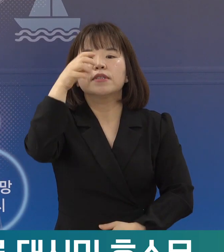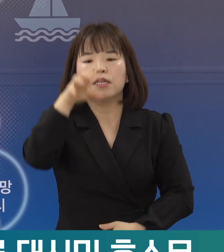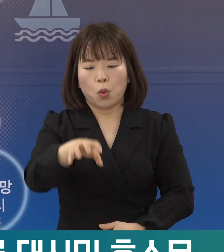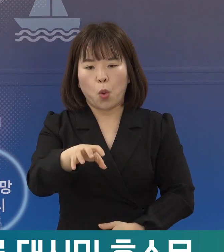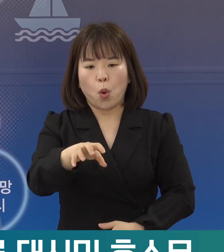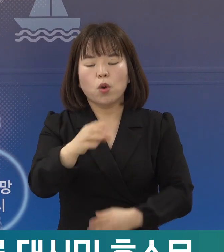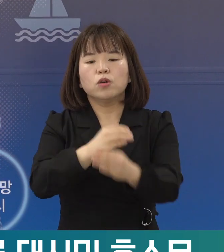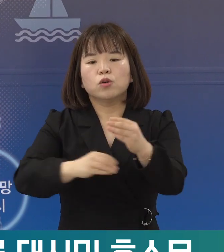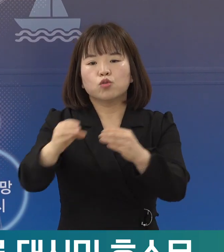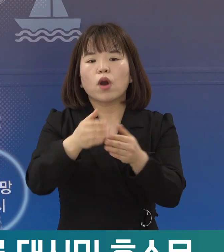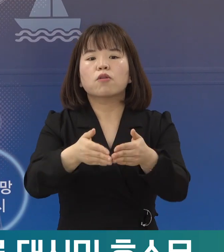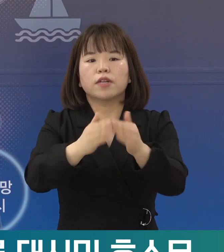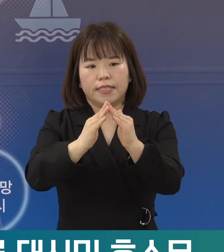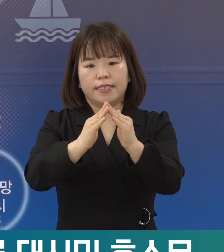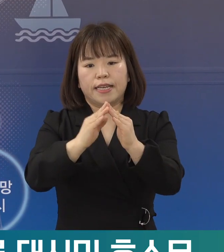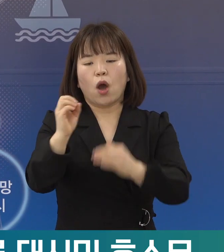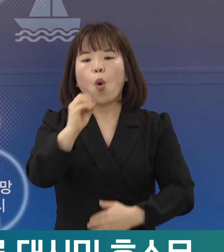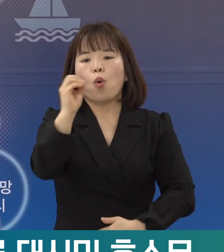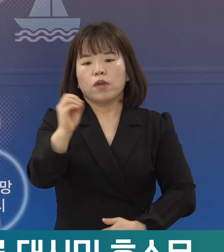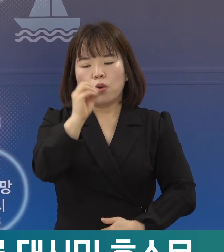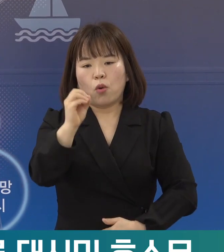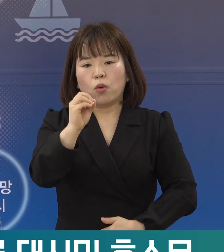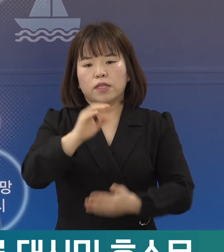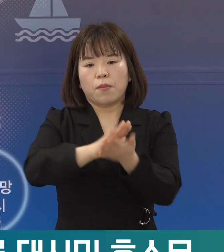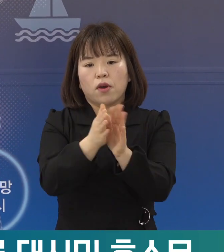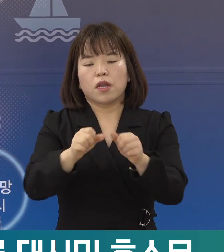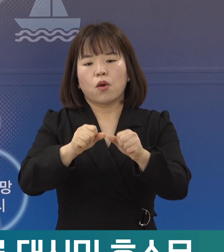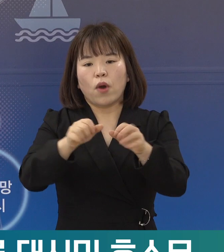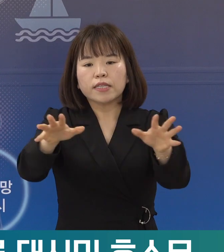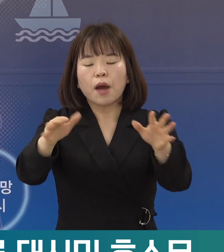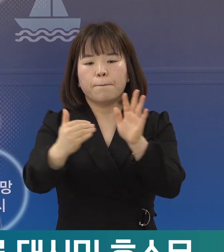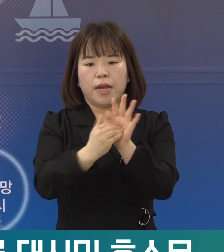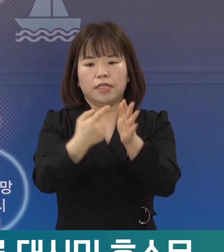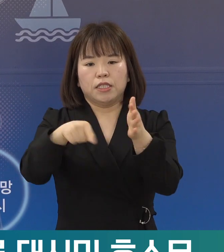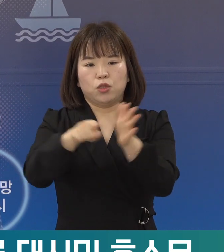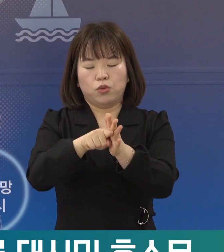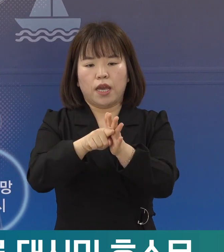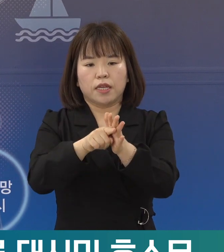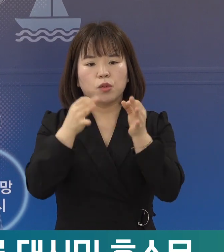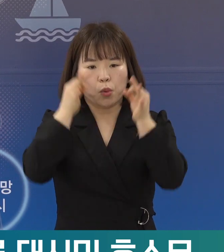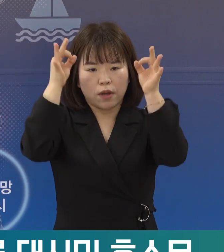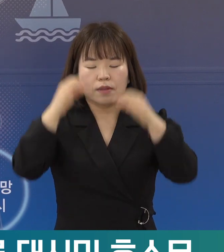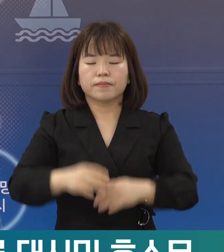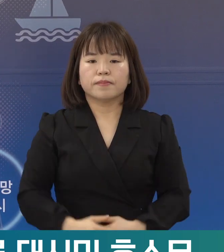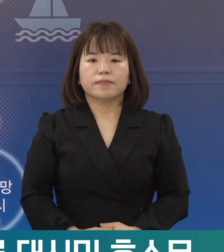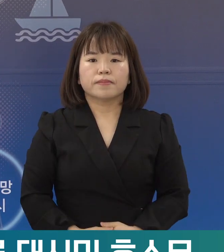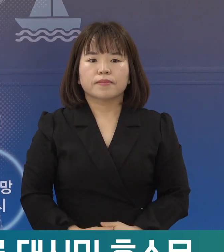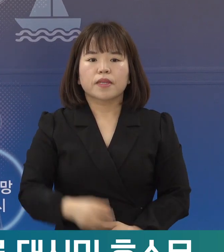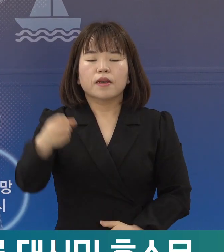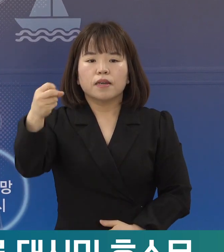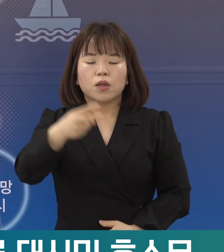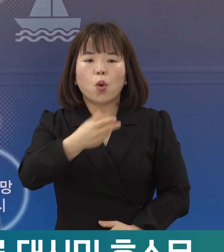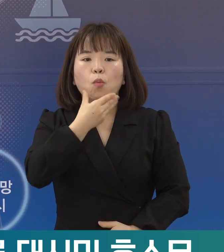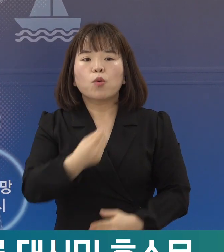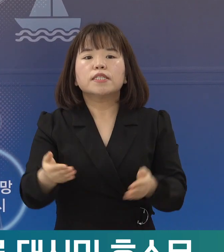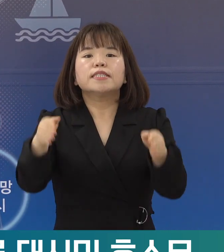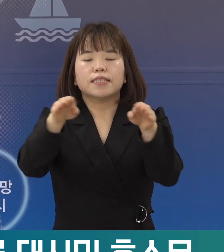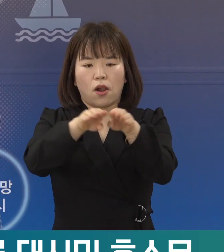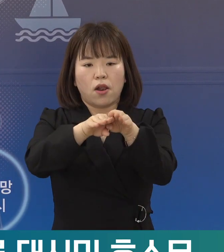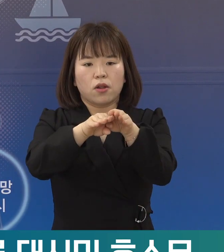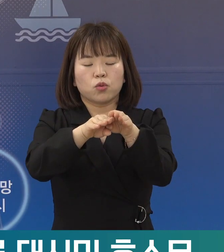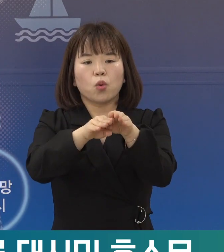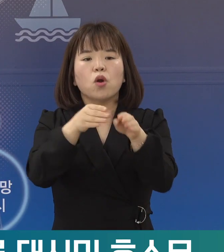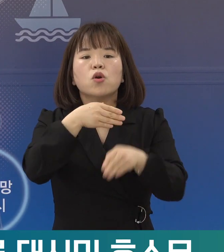추가로 설치해 오미크론 변이 확산 방지에 철저히 대응하겠습니다. 또한 복지시설,